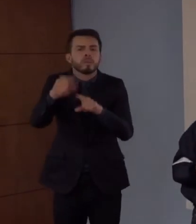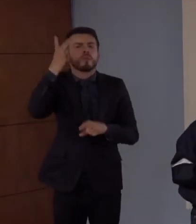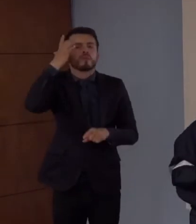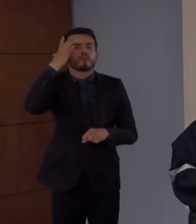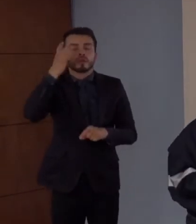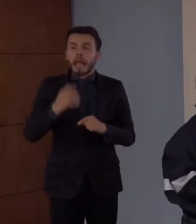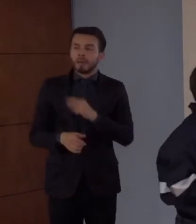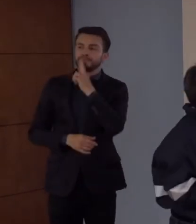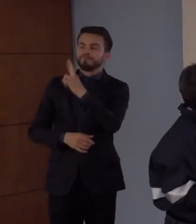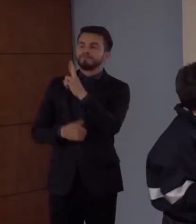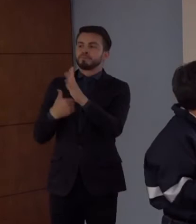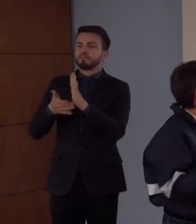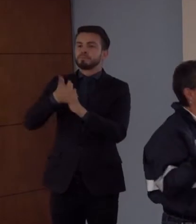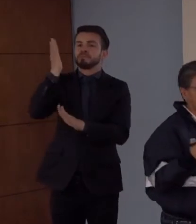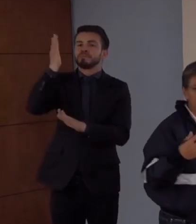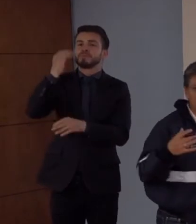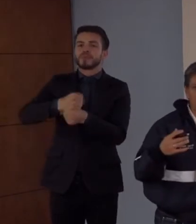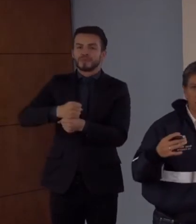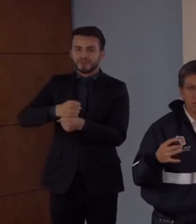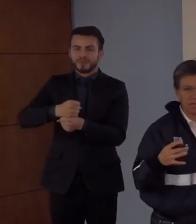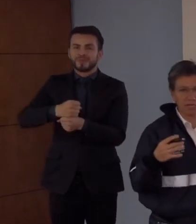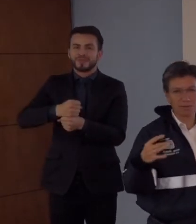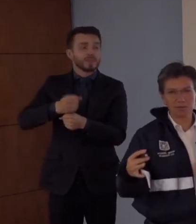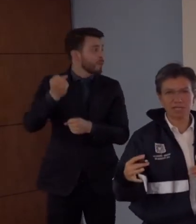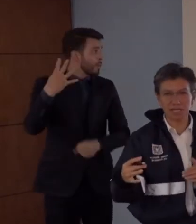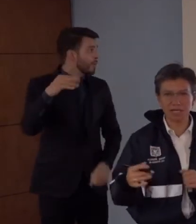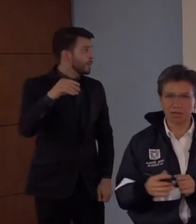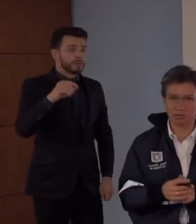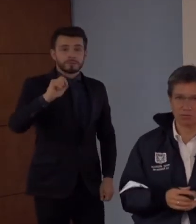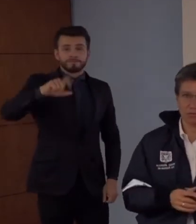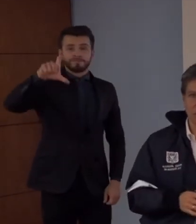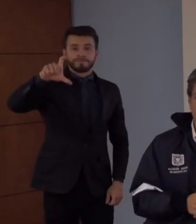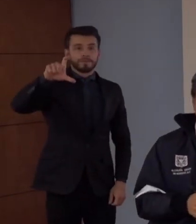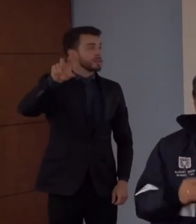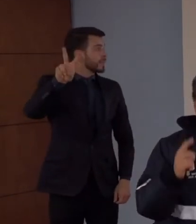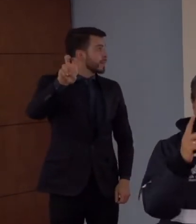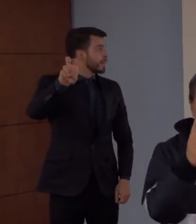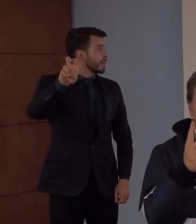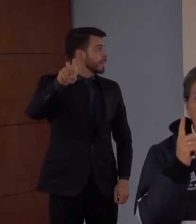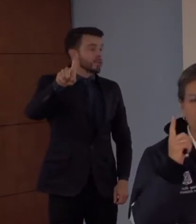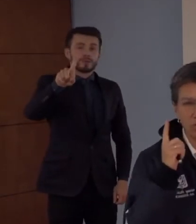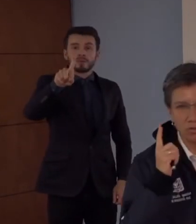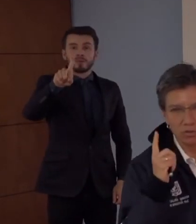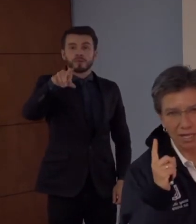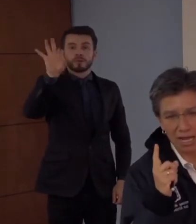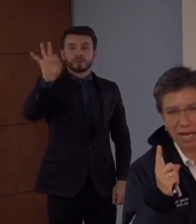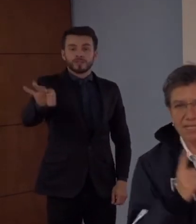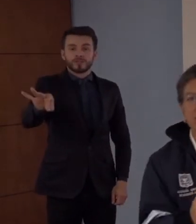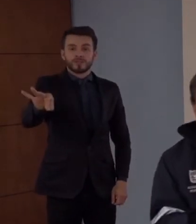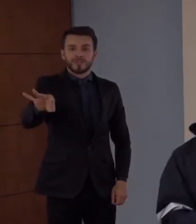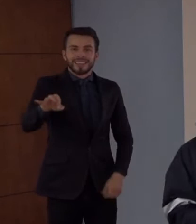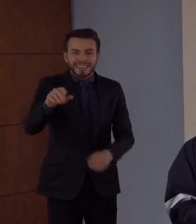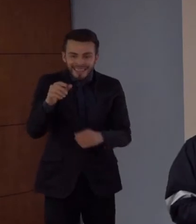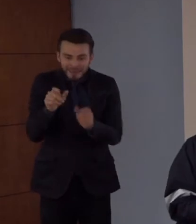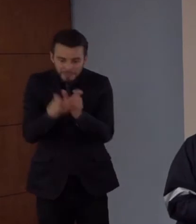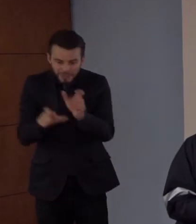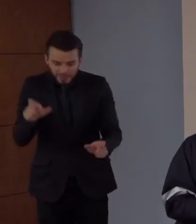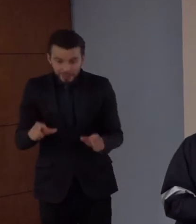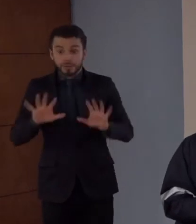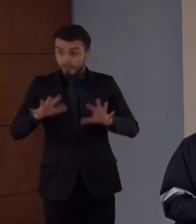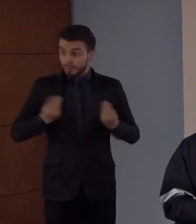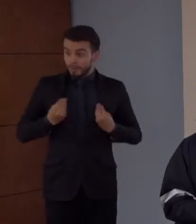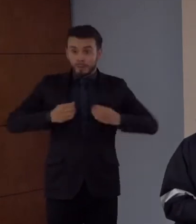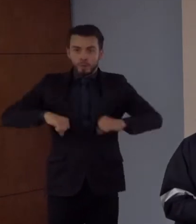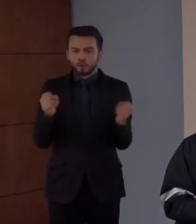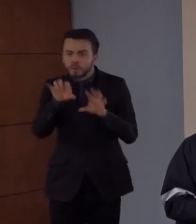porque tiene que trabajar. El 71% de las personas que salieron, es decir, solo uno de cada cinco bogotanos,